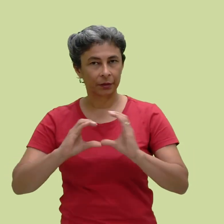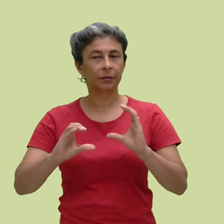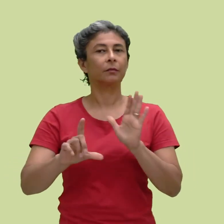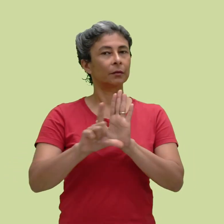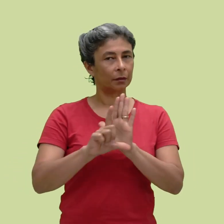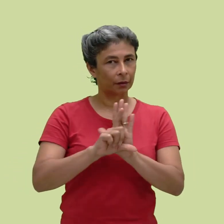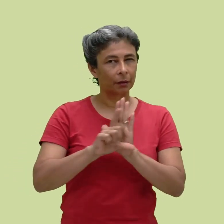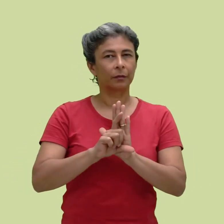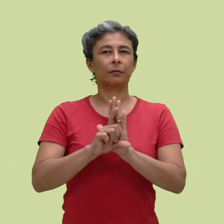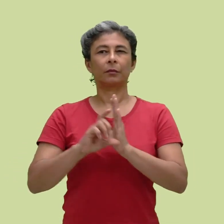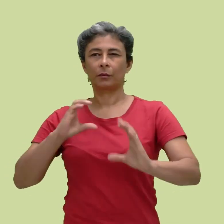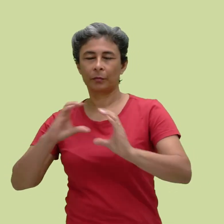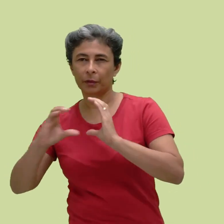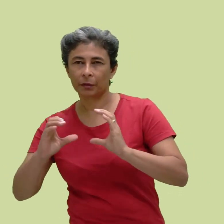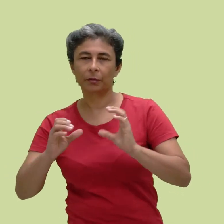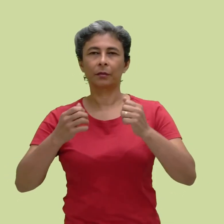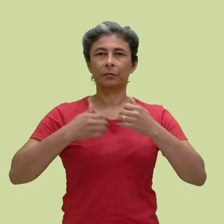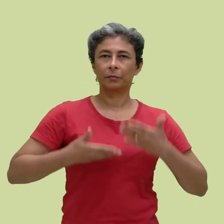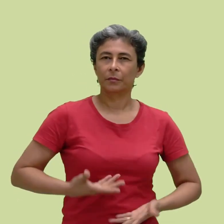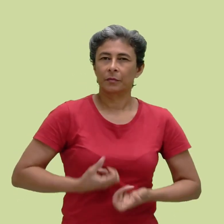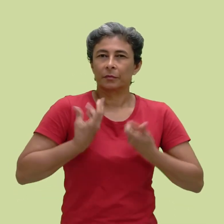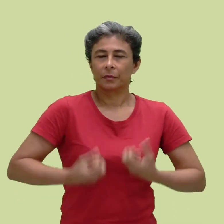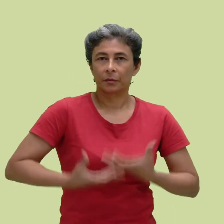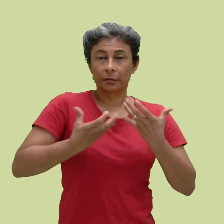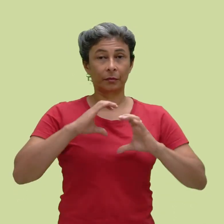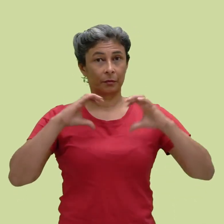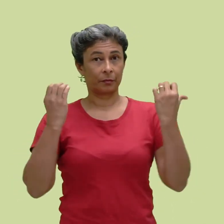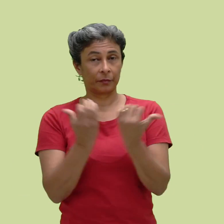legal para a comunicação e expressão da comunidade surda brasileira.